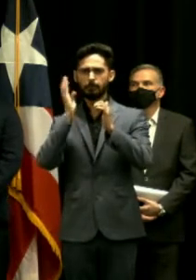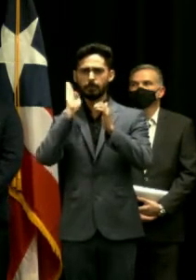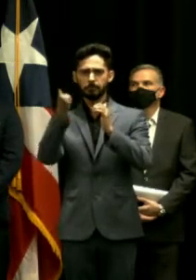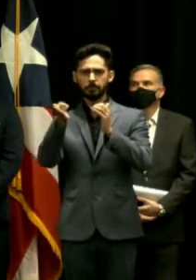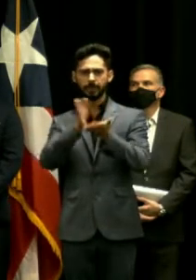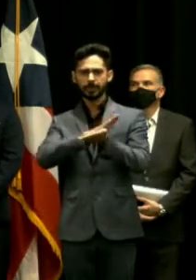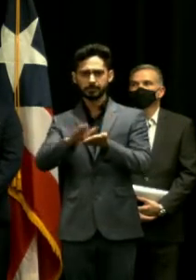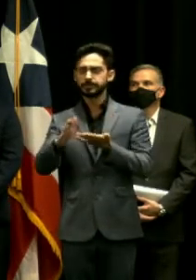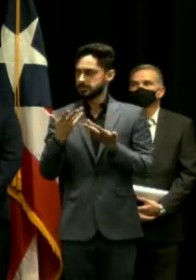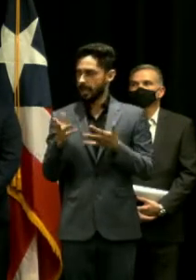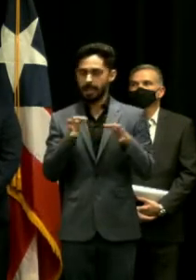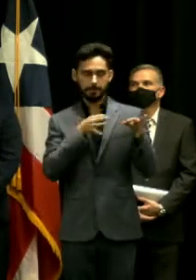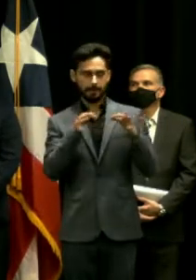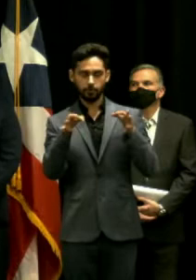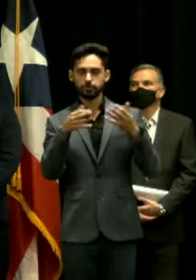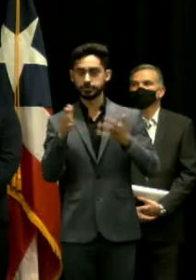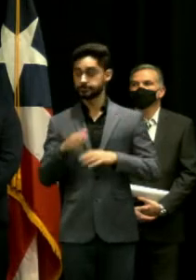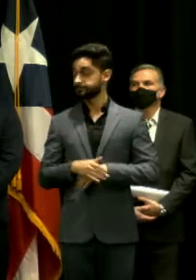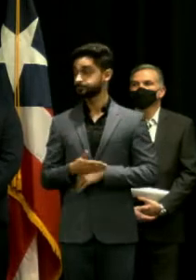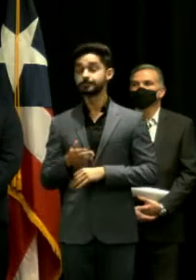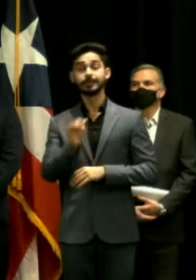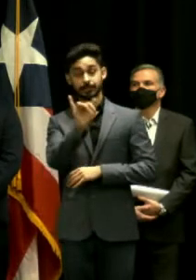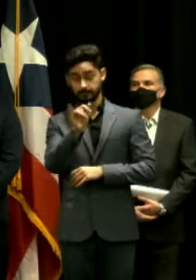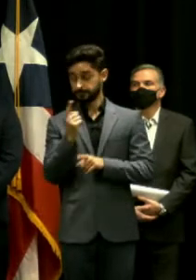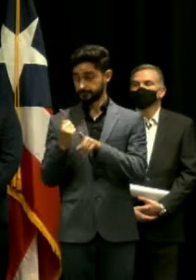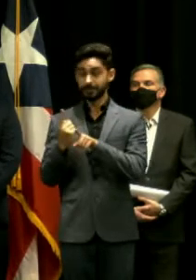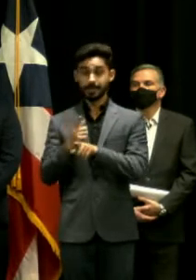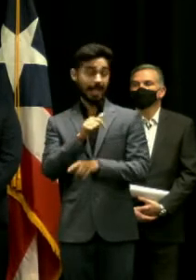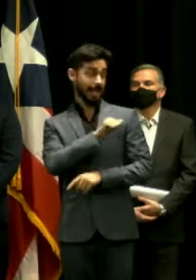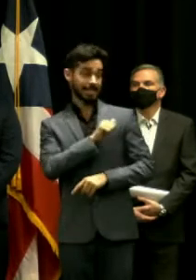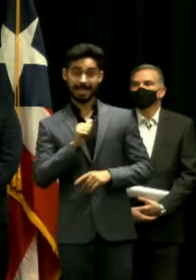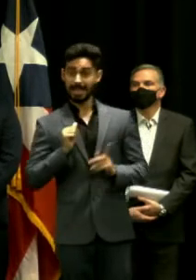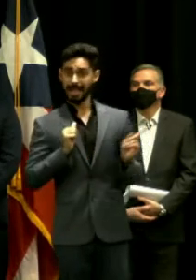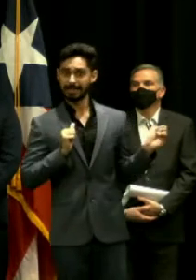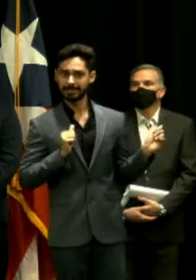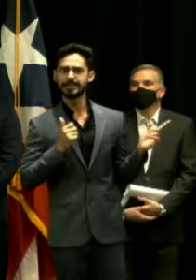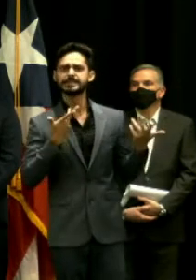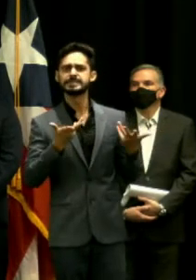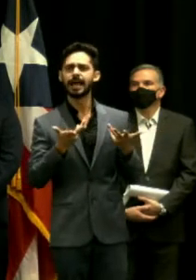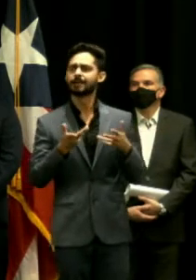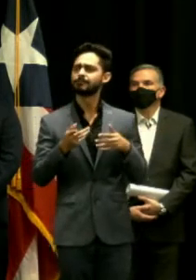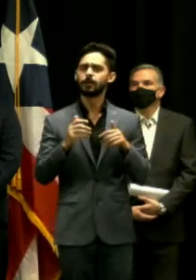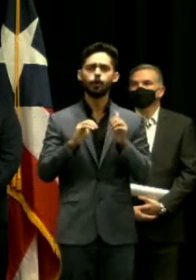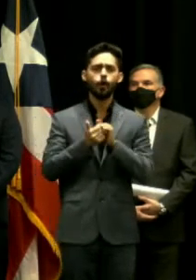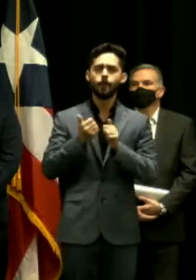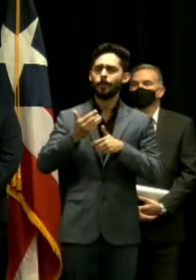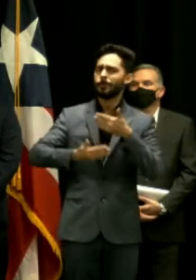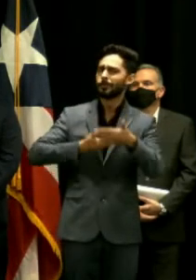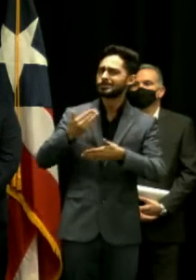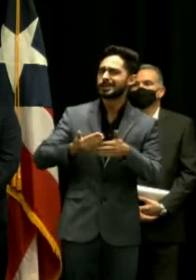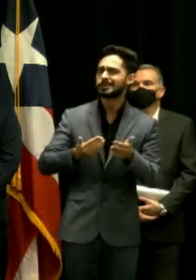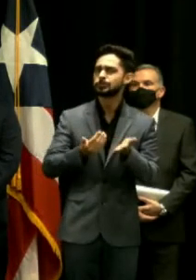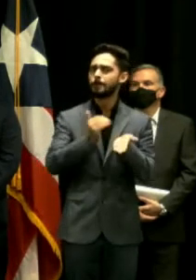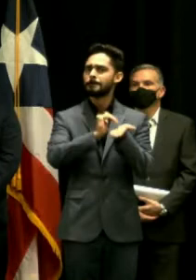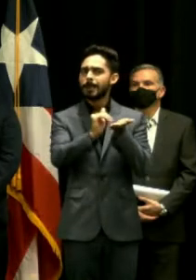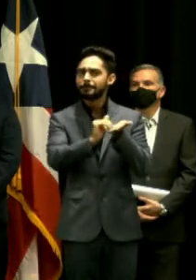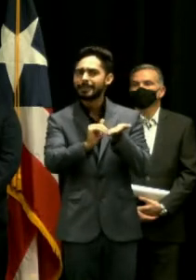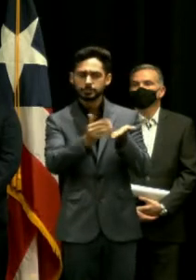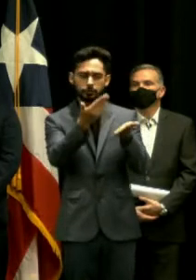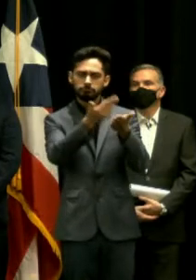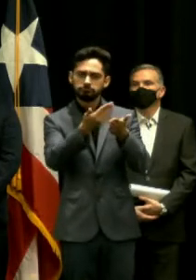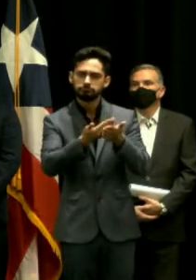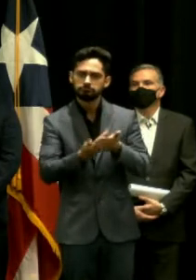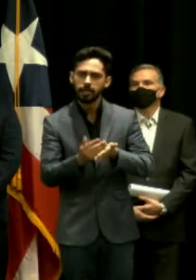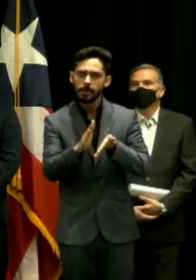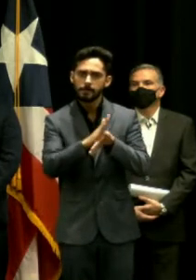aquí el alcalde es el que ha establecido los requerimientos los requisitos se ha consultado el secretario de salud y su